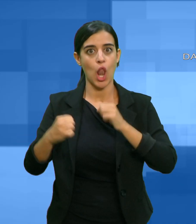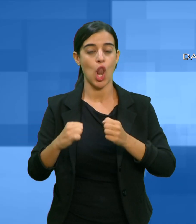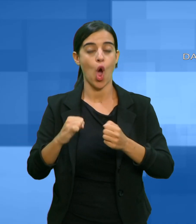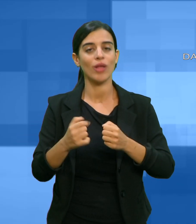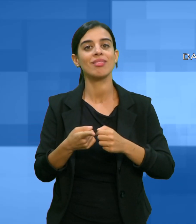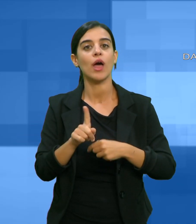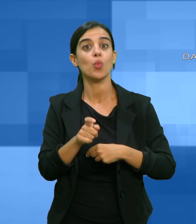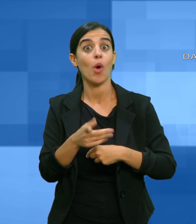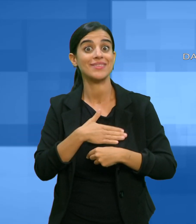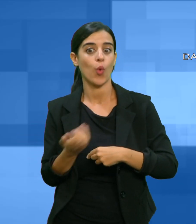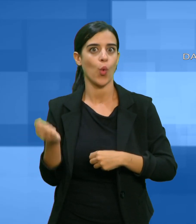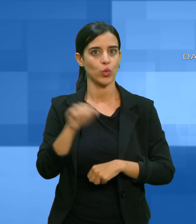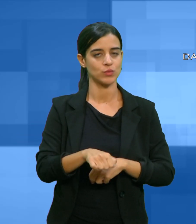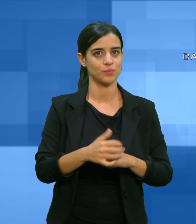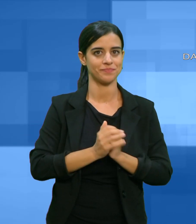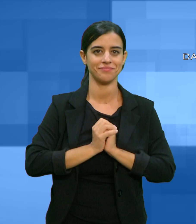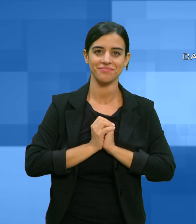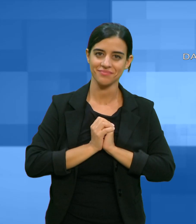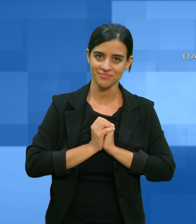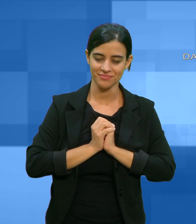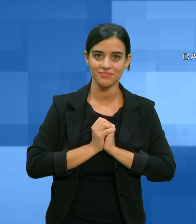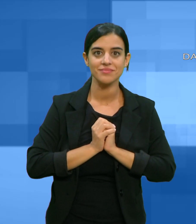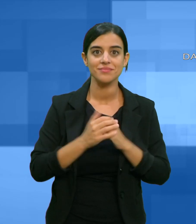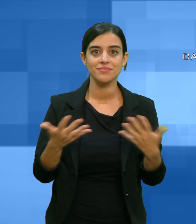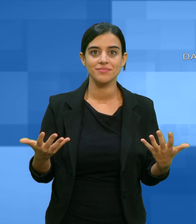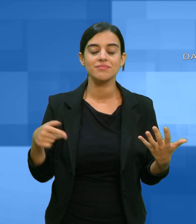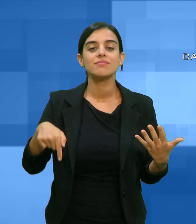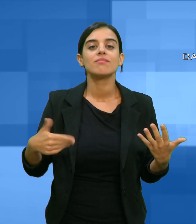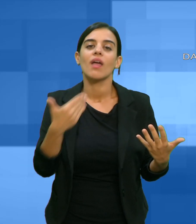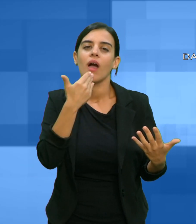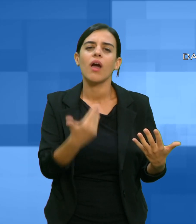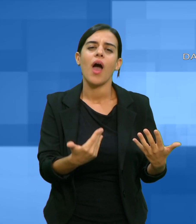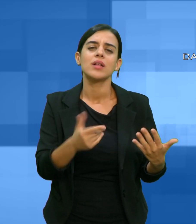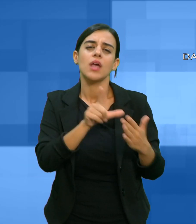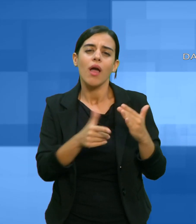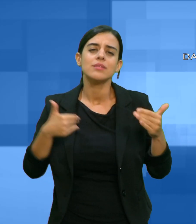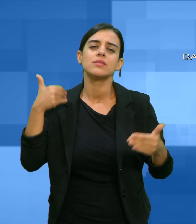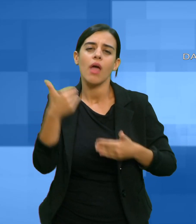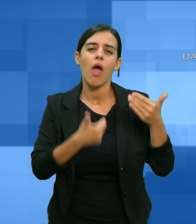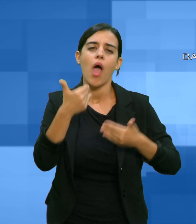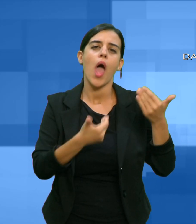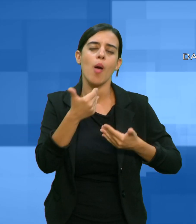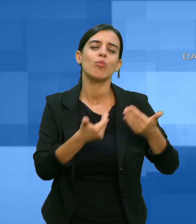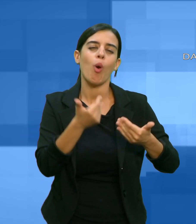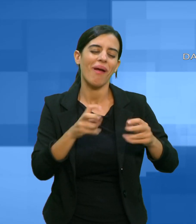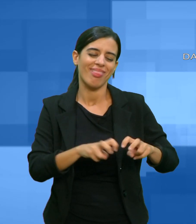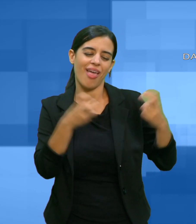seno. Grazie ai progressi nella diagnostica molti tumori vengono